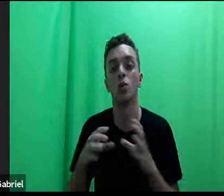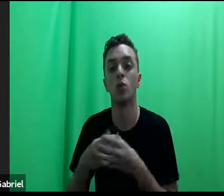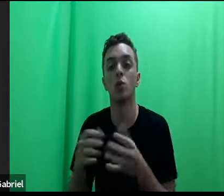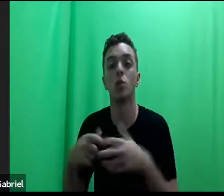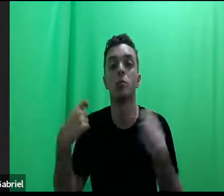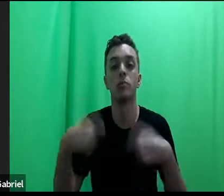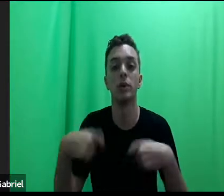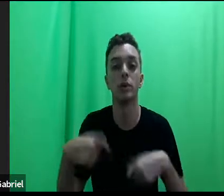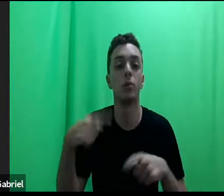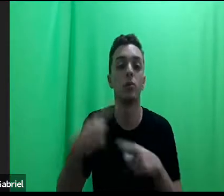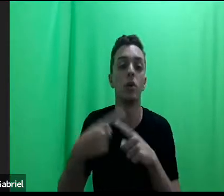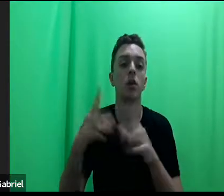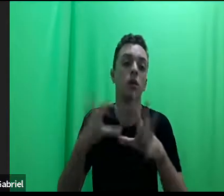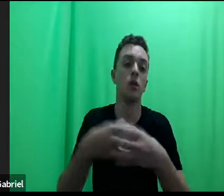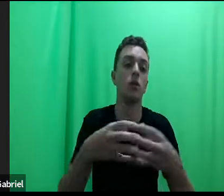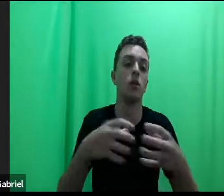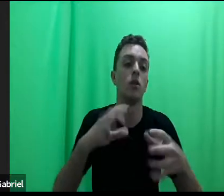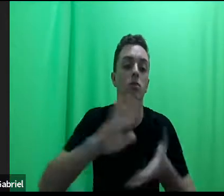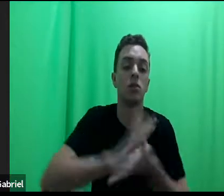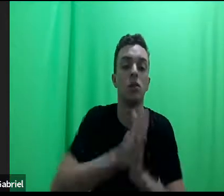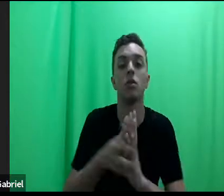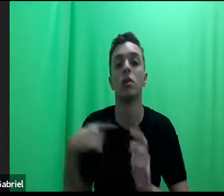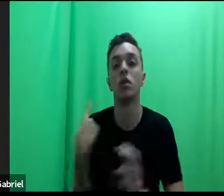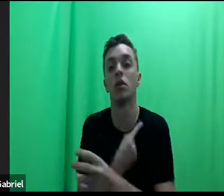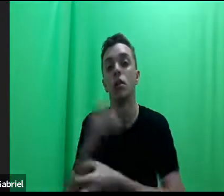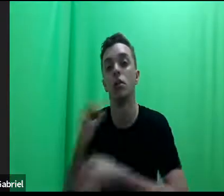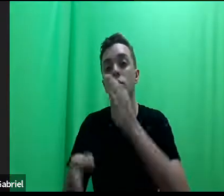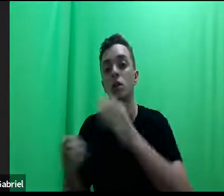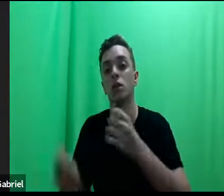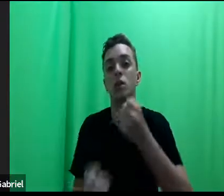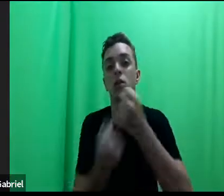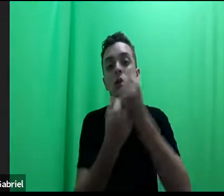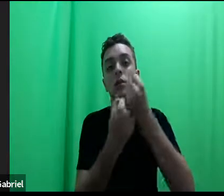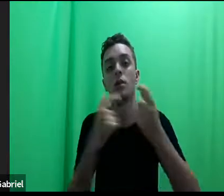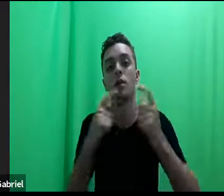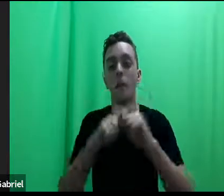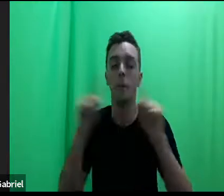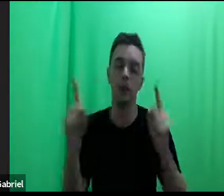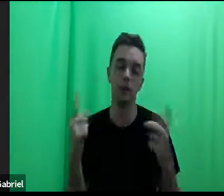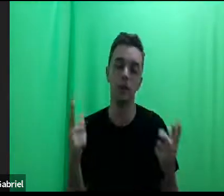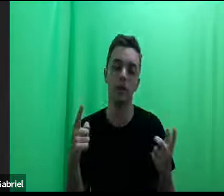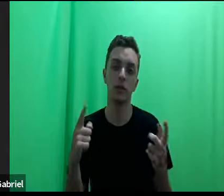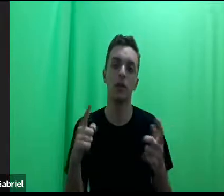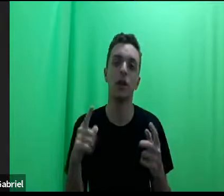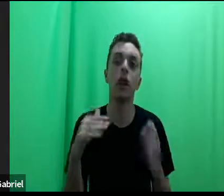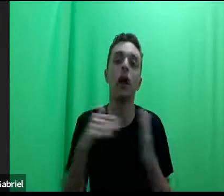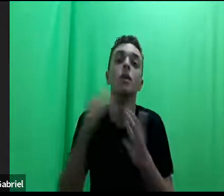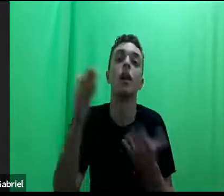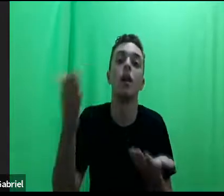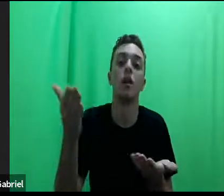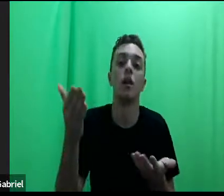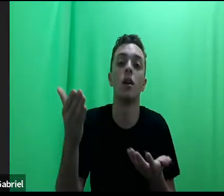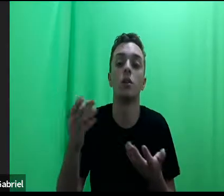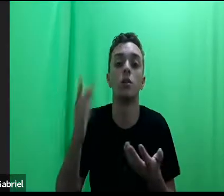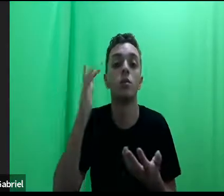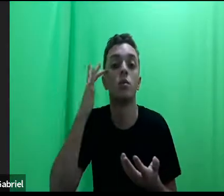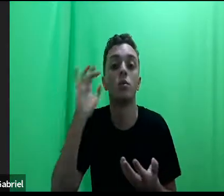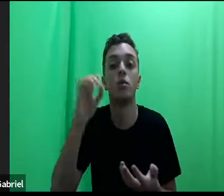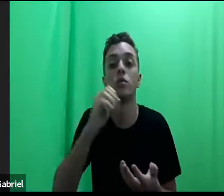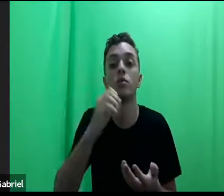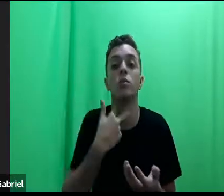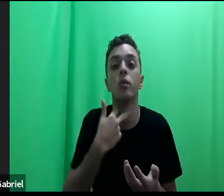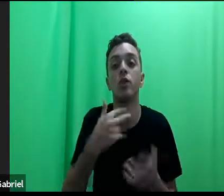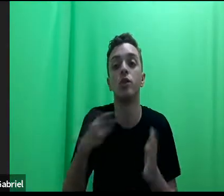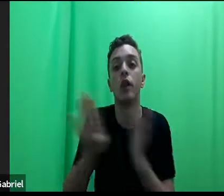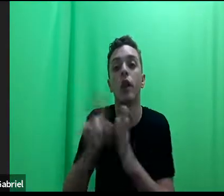precisando de apoio jurídico. Mas aí é que está, não chega lá como se você sabe de tudo e os outros e não sabem de